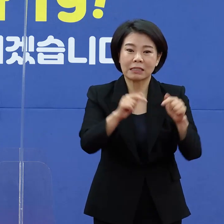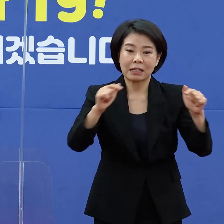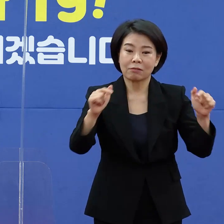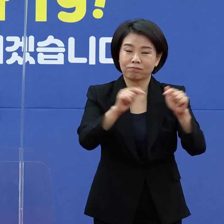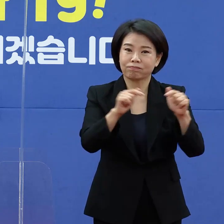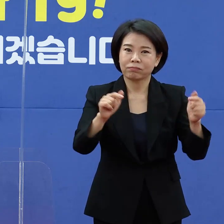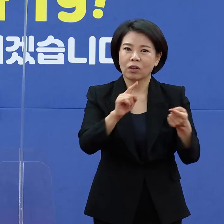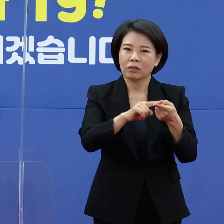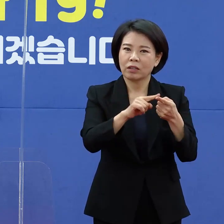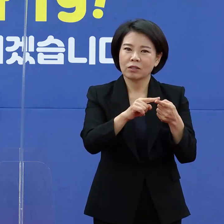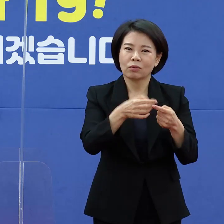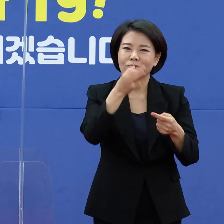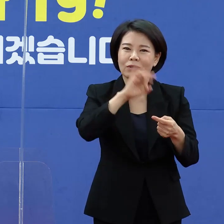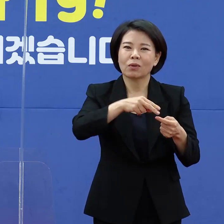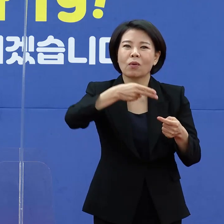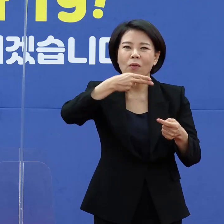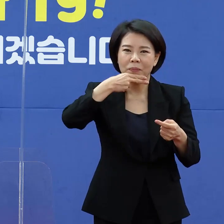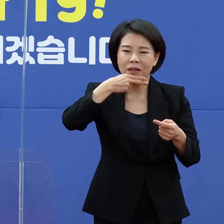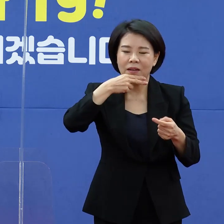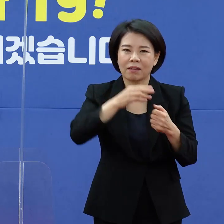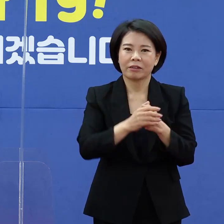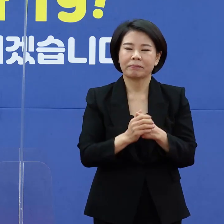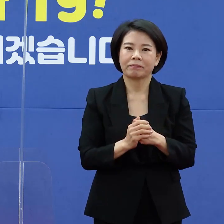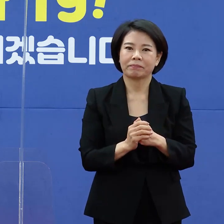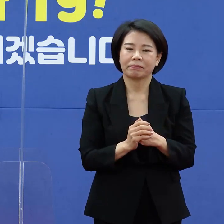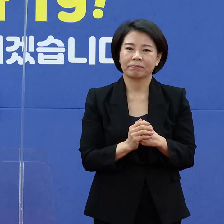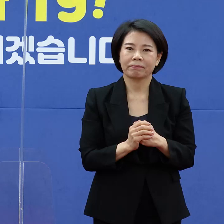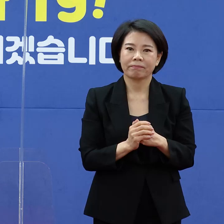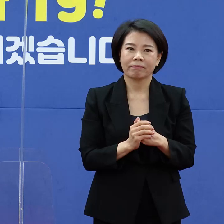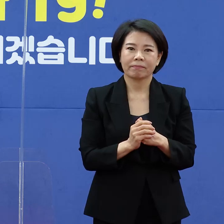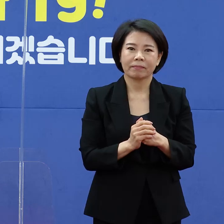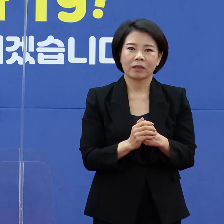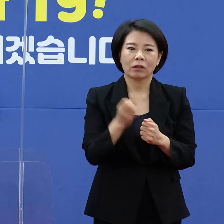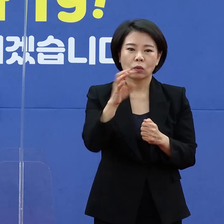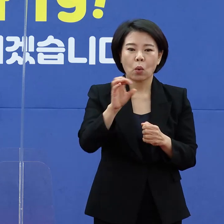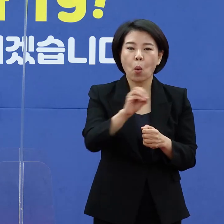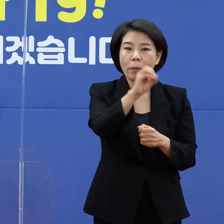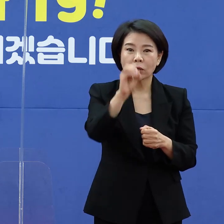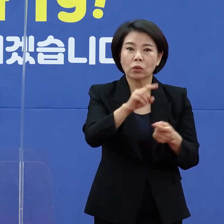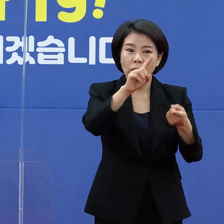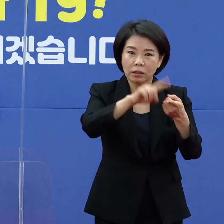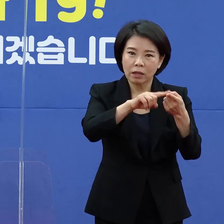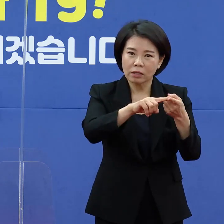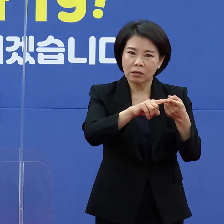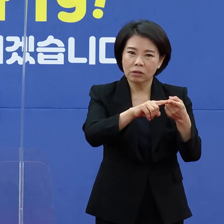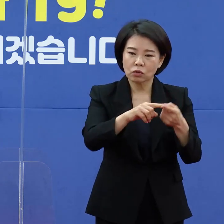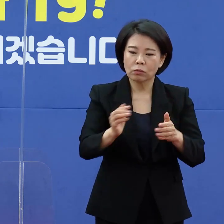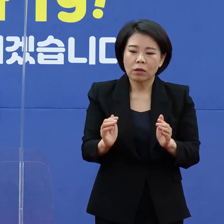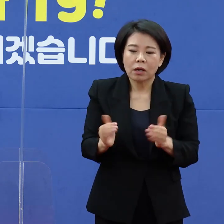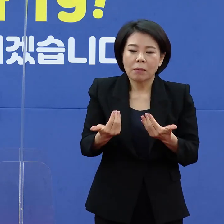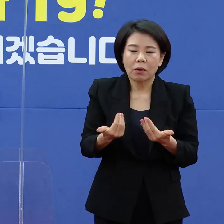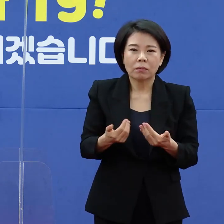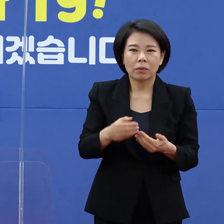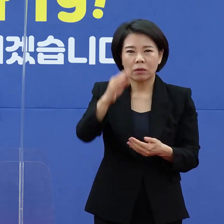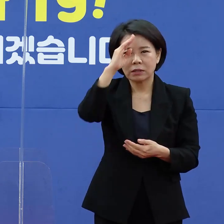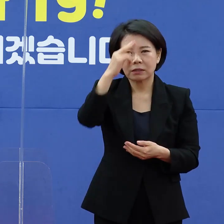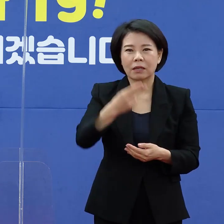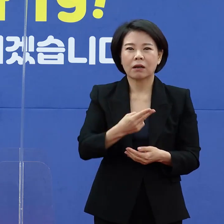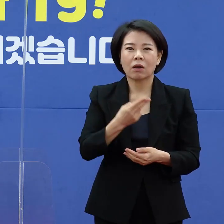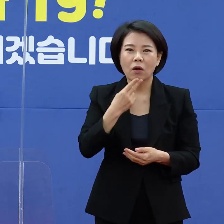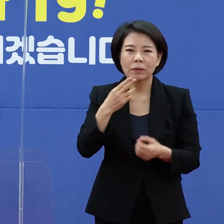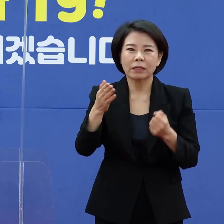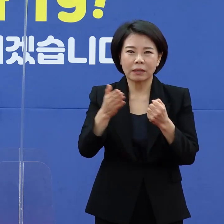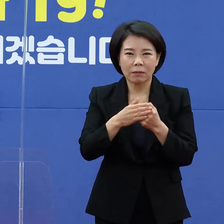빈도를 봤을 때 그리고 오미크론의 좀 경증과 무증상자가 많은